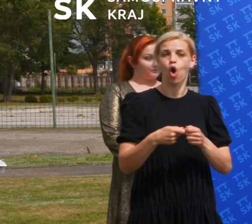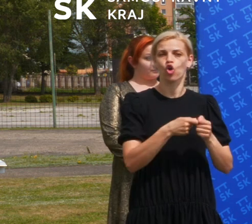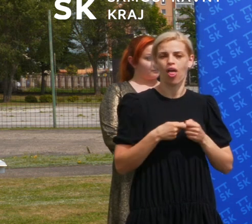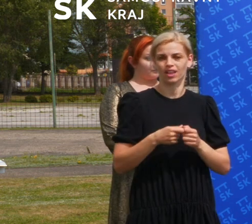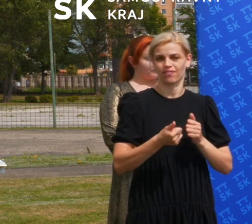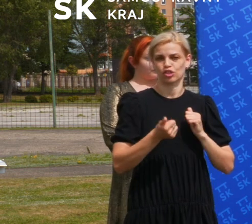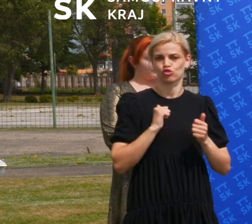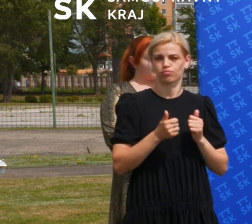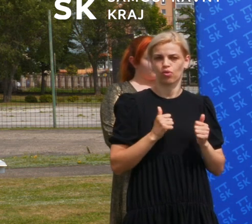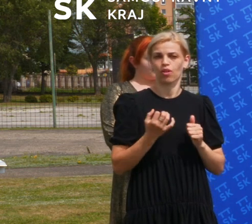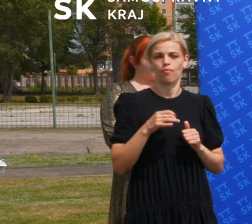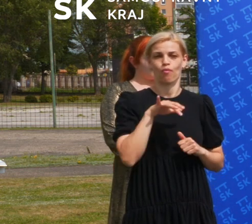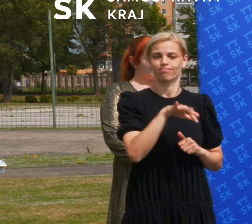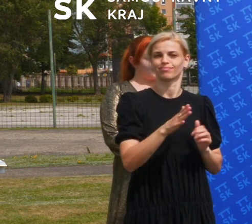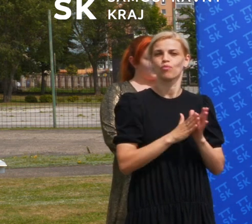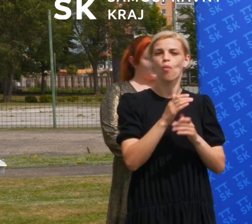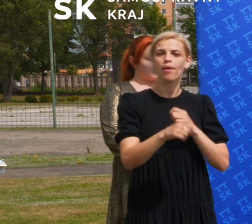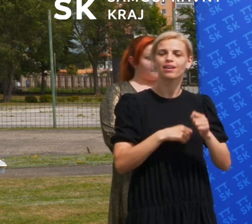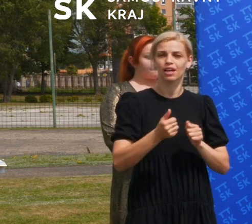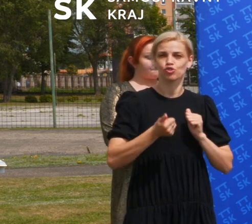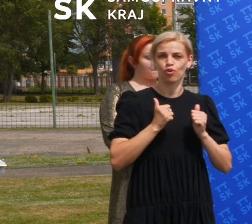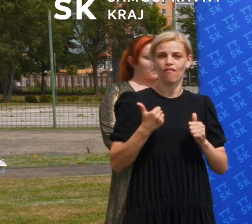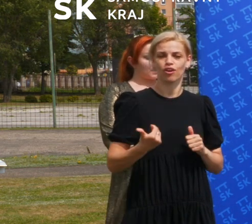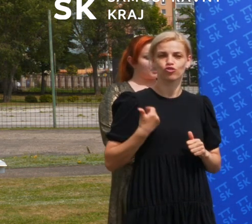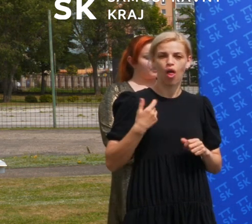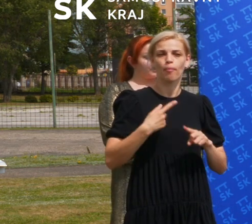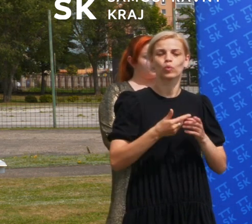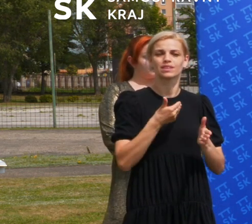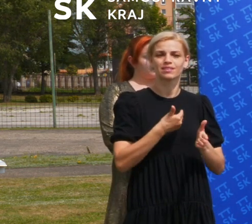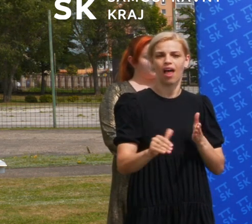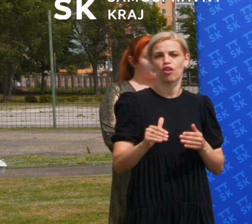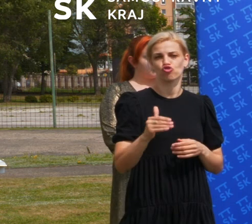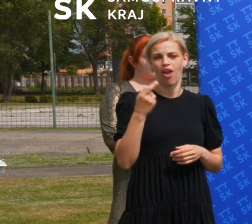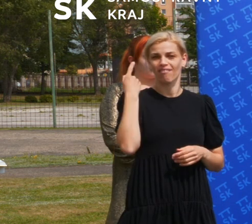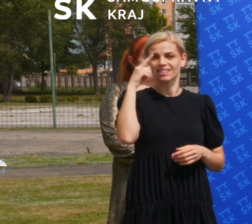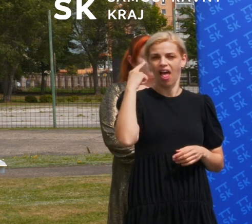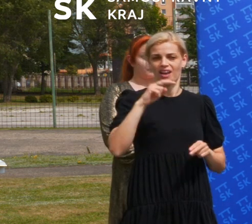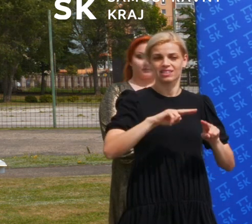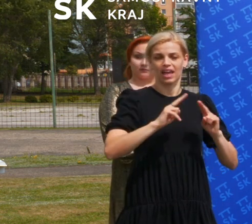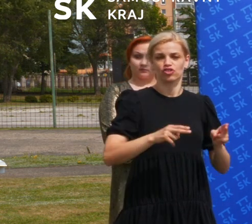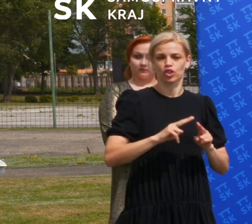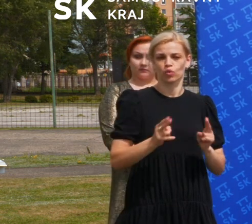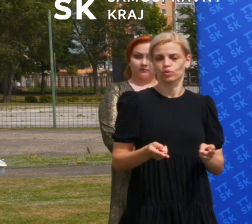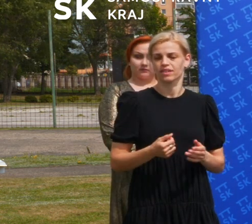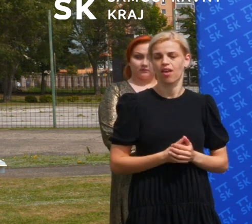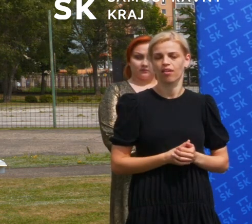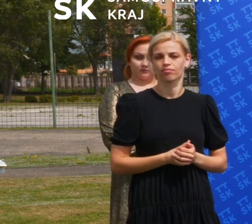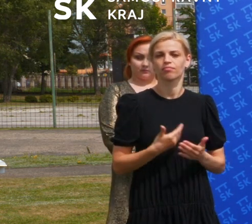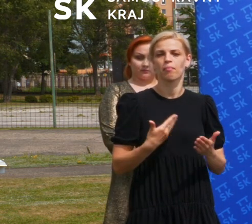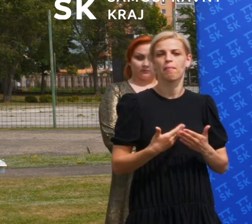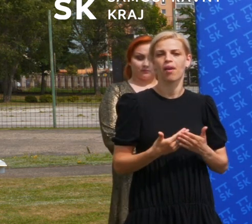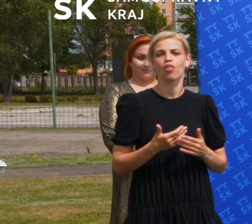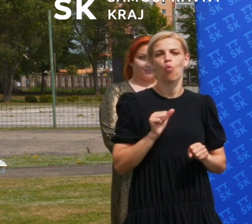športovou školou a možno následujúcimi vzdelávacími inštitúciami predurčuje to, že tá infraštruktúra sa jednoducho